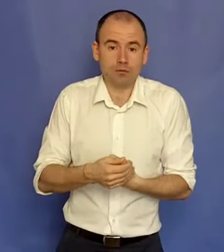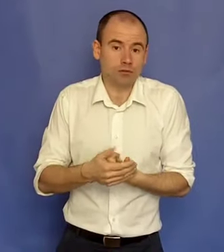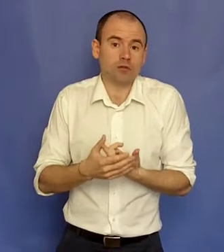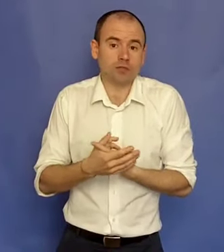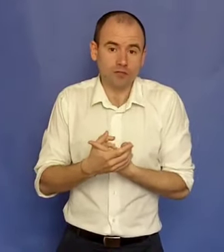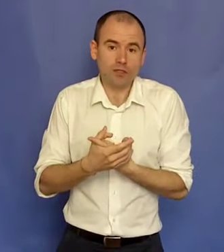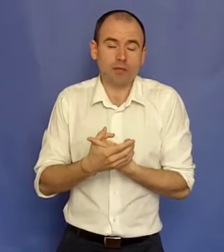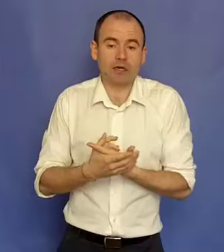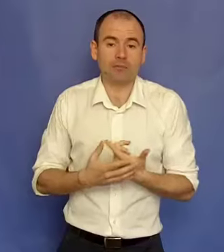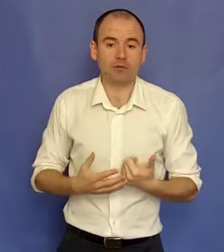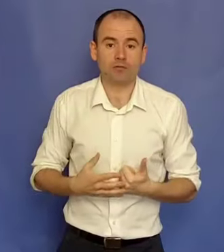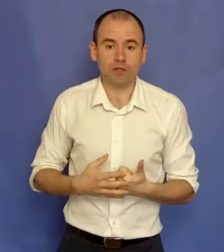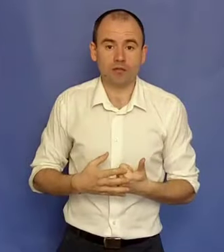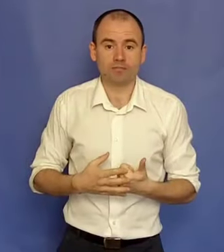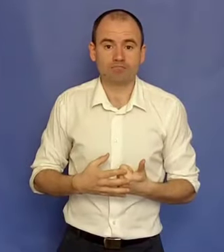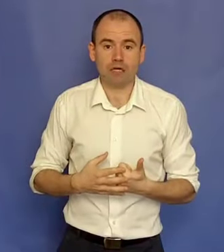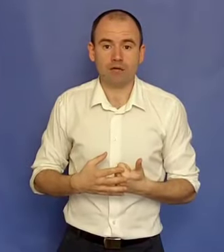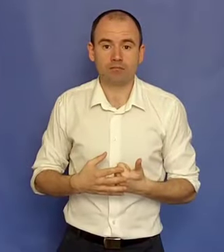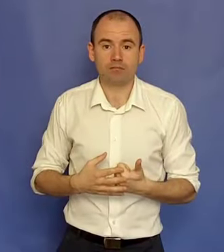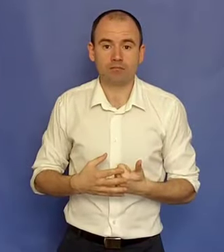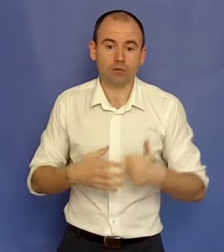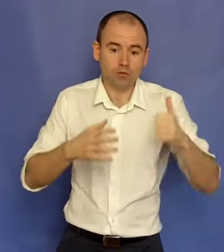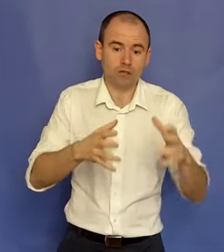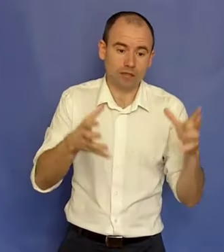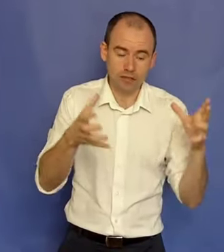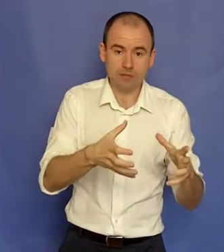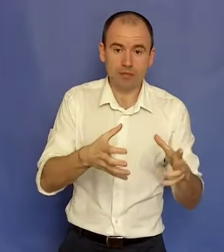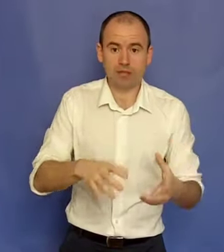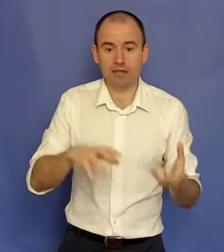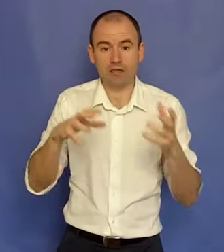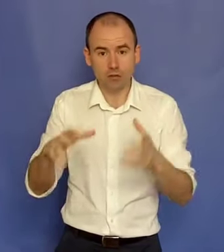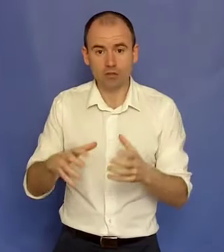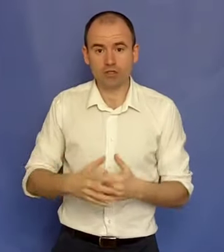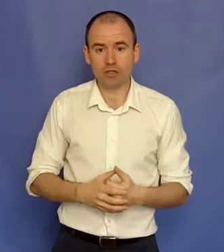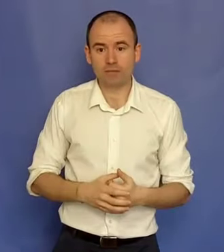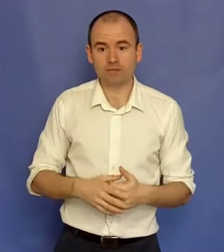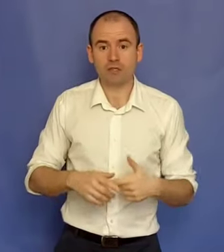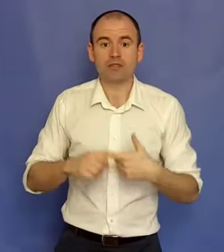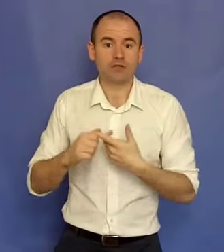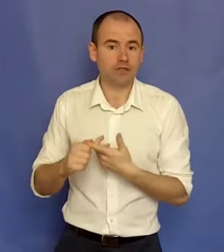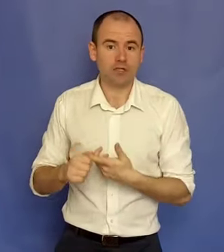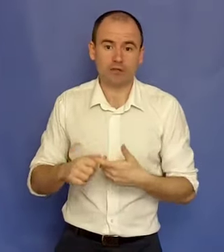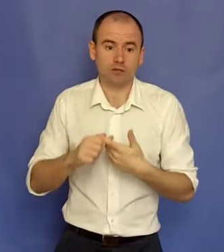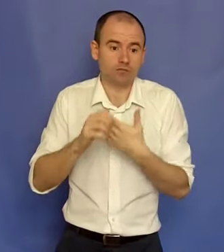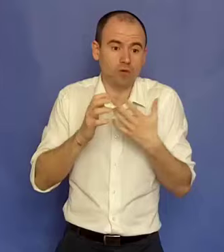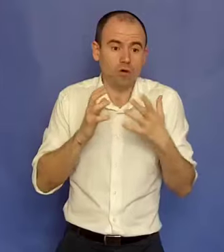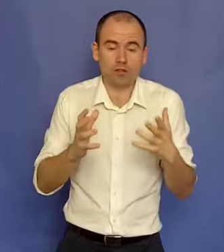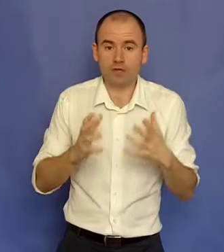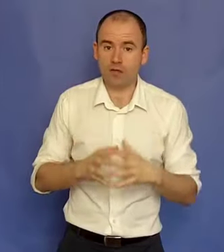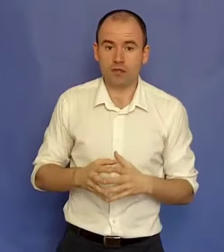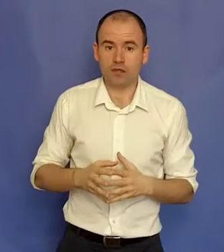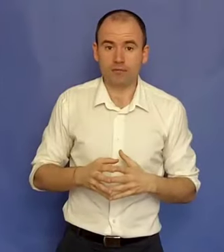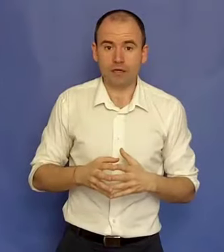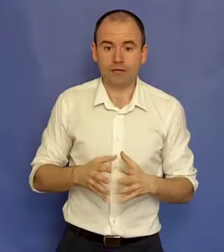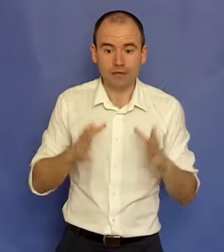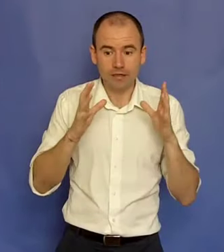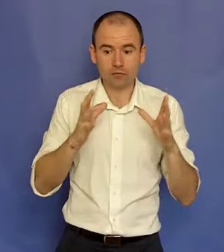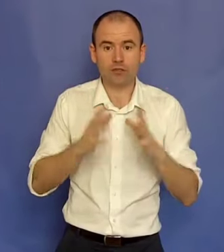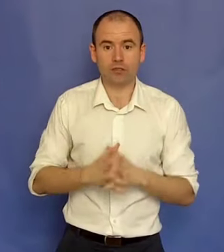produse sau servicii pe care le poți oferi. Produse tangibile, electronice, serviciile din orice fel în care tu ești